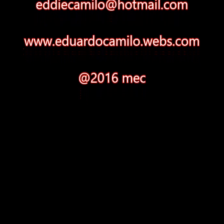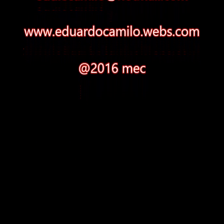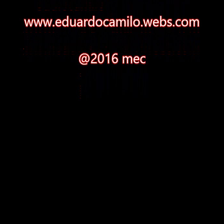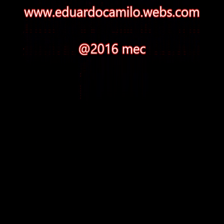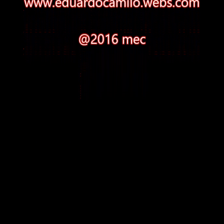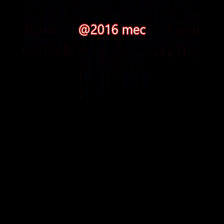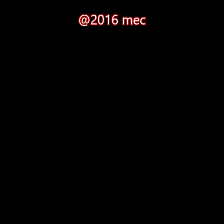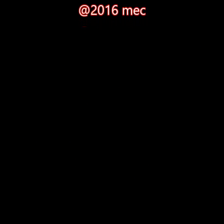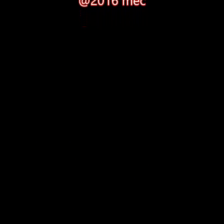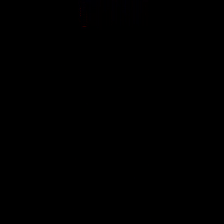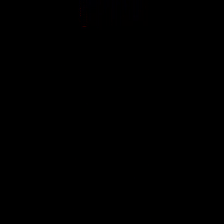meu Deus